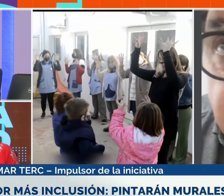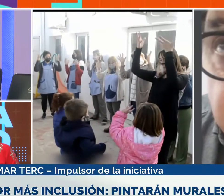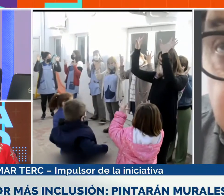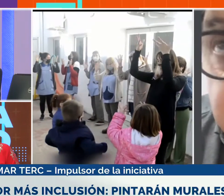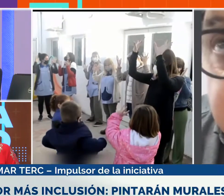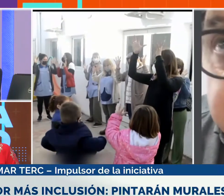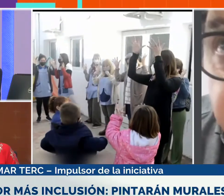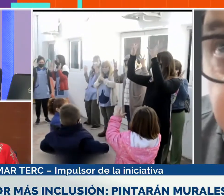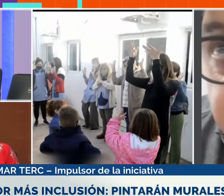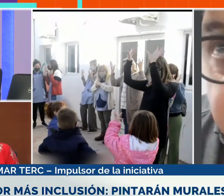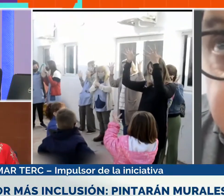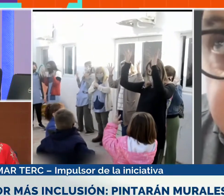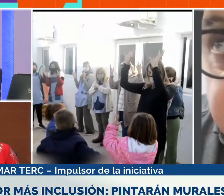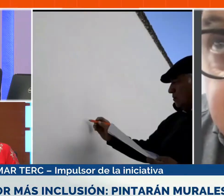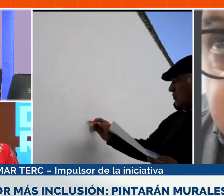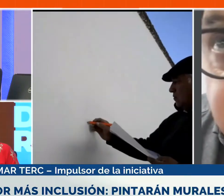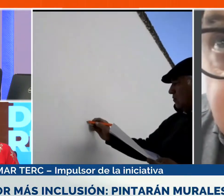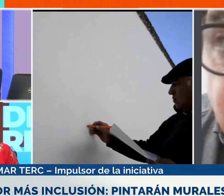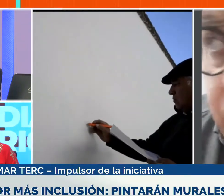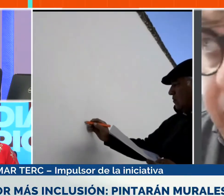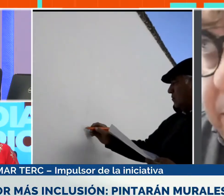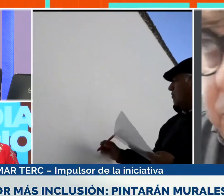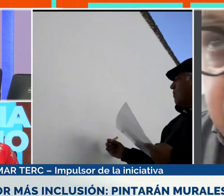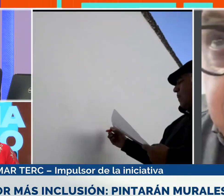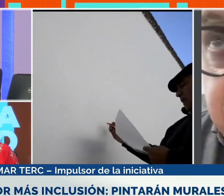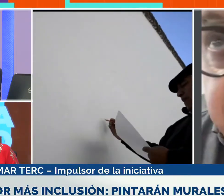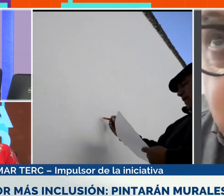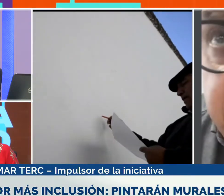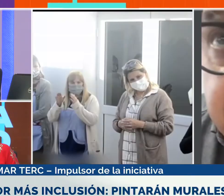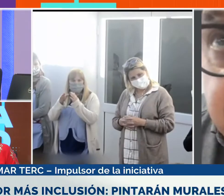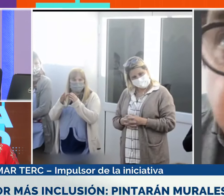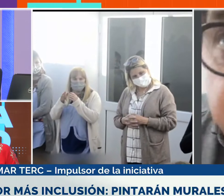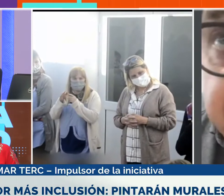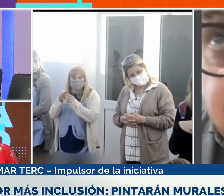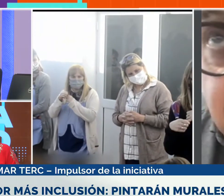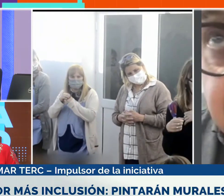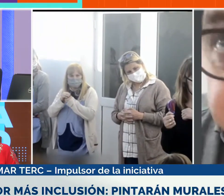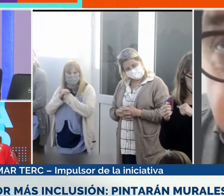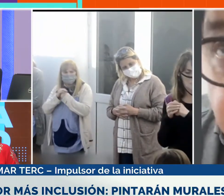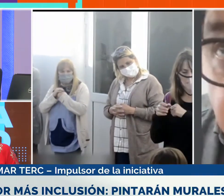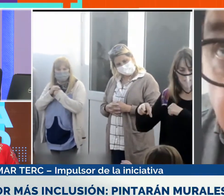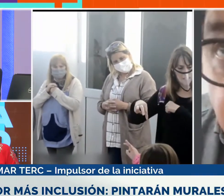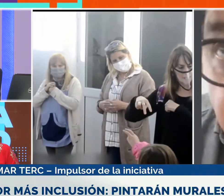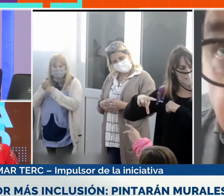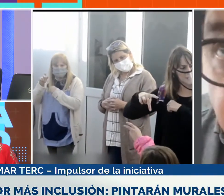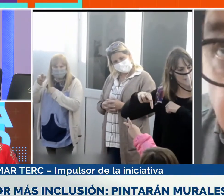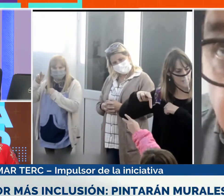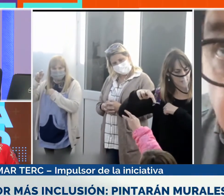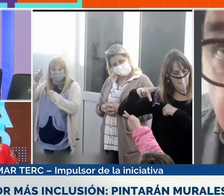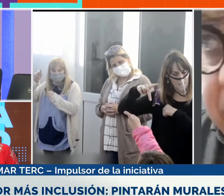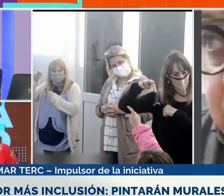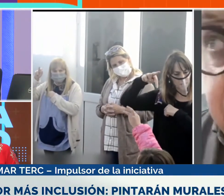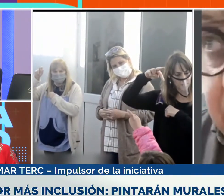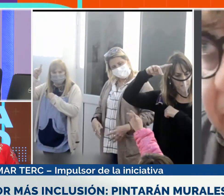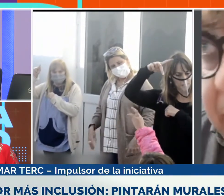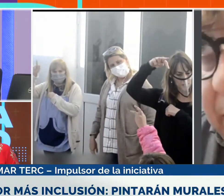al momento de nacer no le cubrían, por ejemplo, no eran cubiertos los implantes cocleares. Como para decirte, el implante